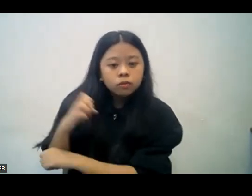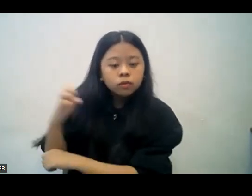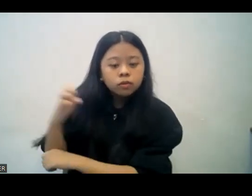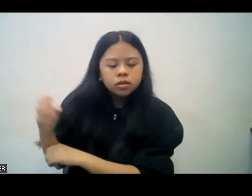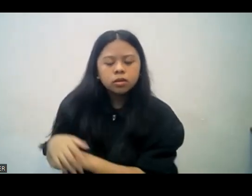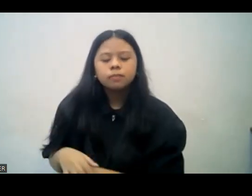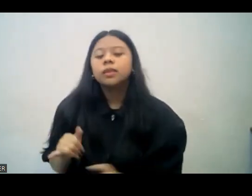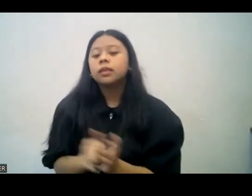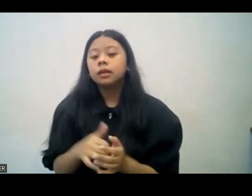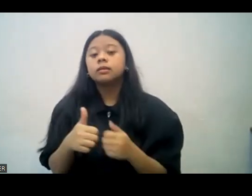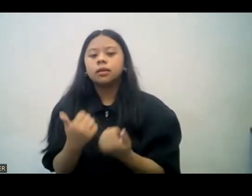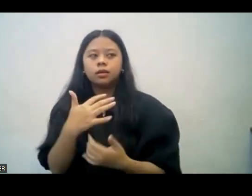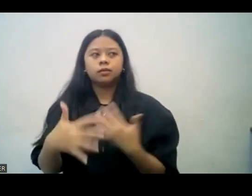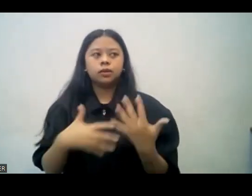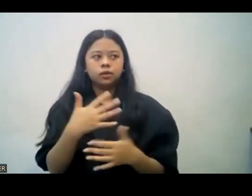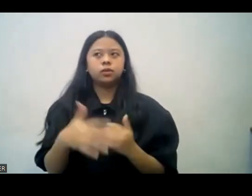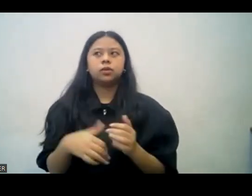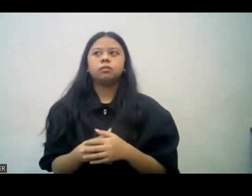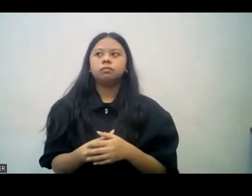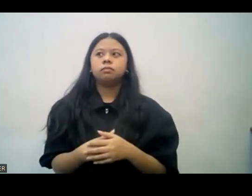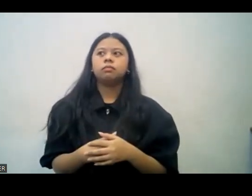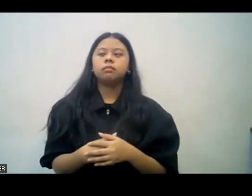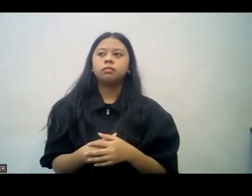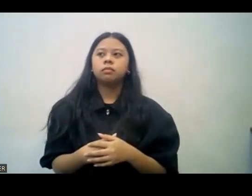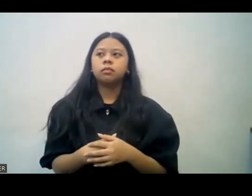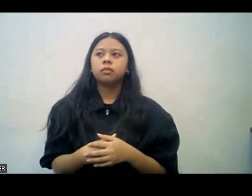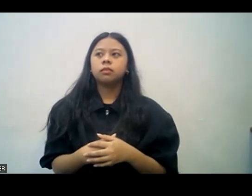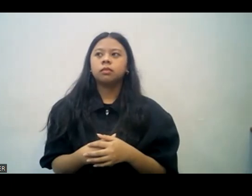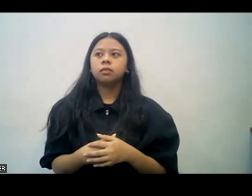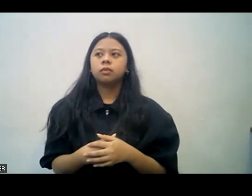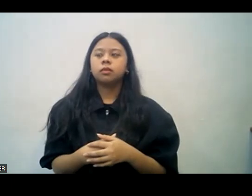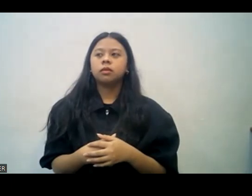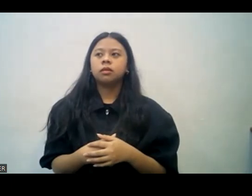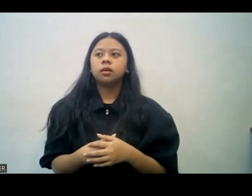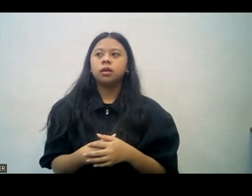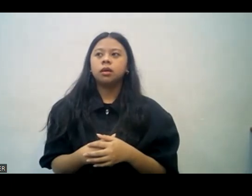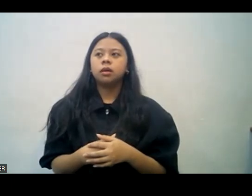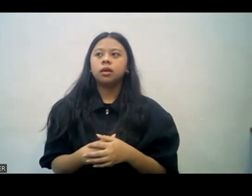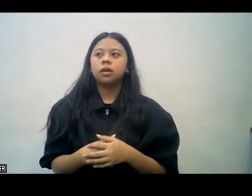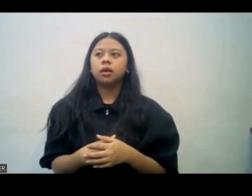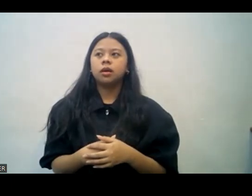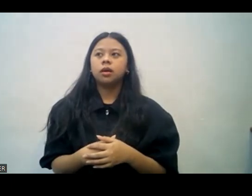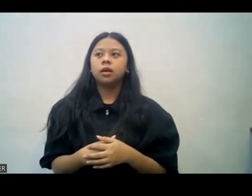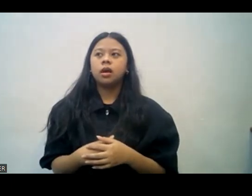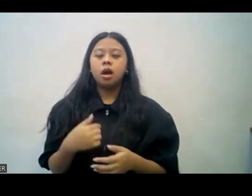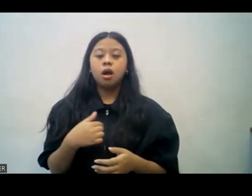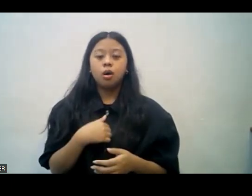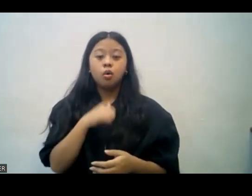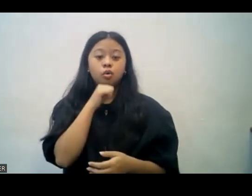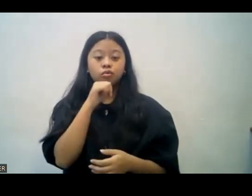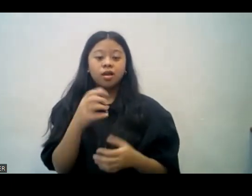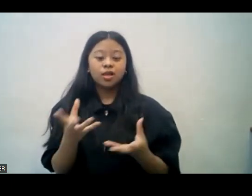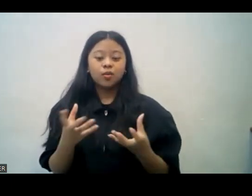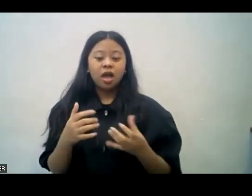yung ating fellowship. I don't like the sports fellowship, that word. Sports fellowship.